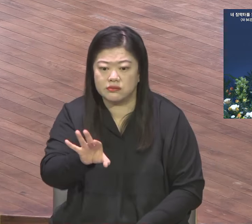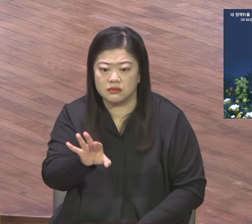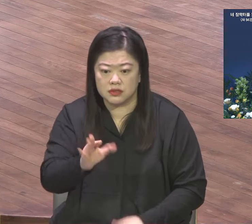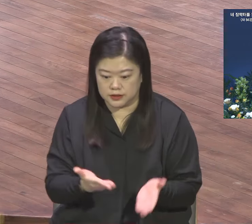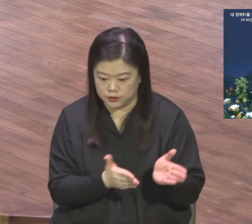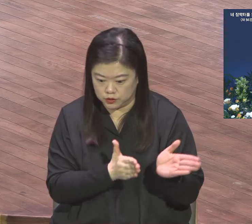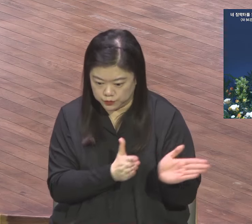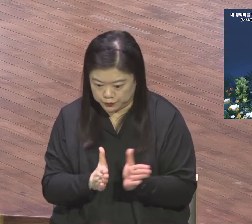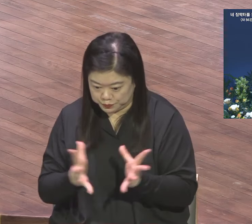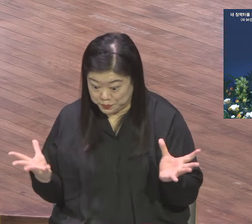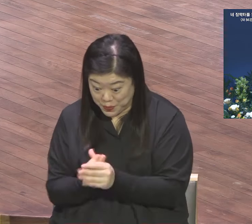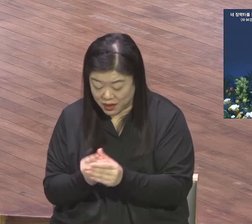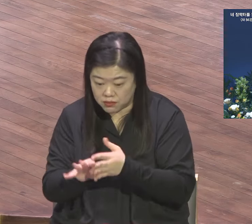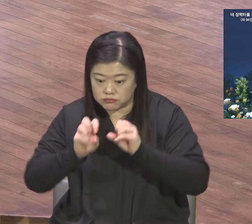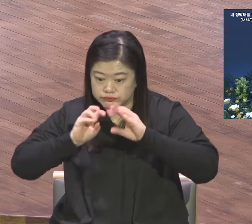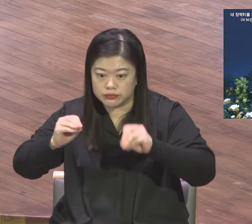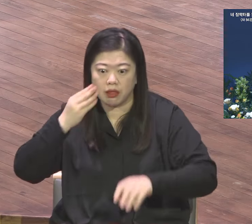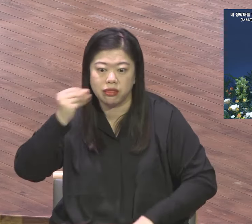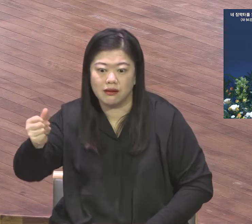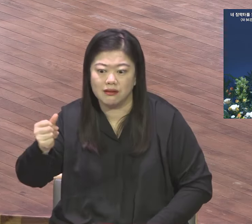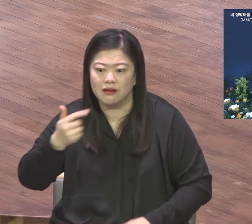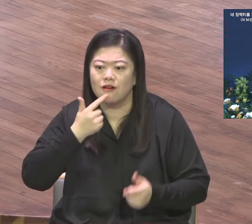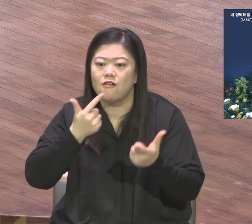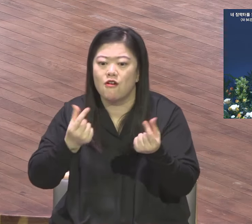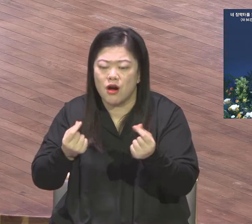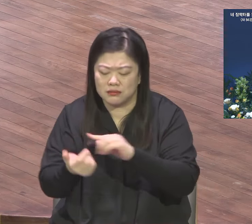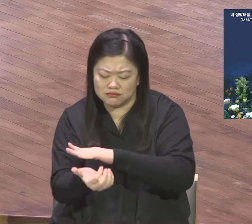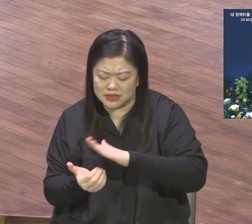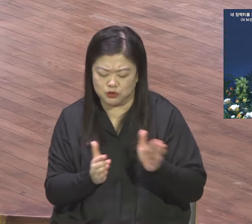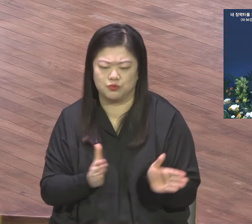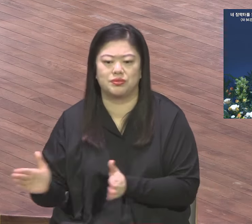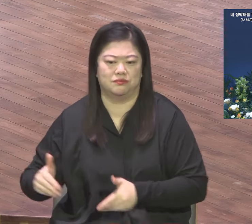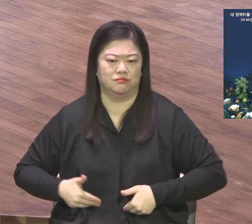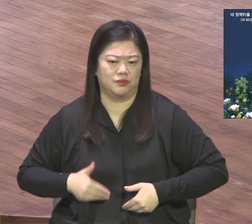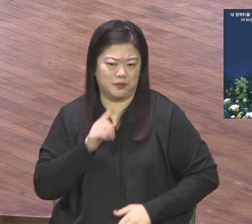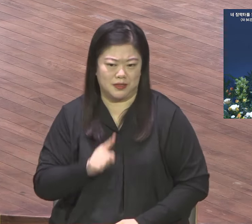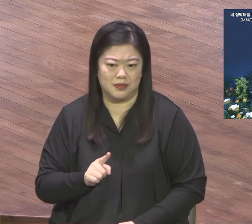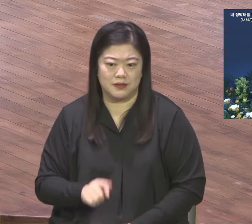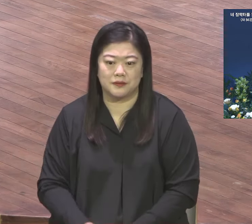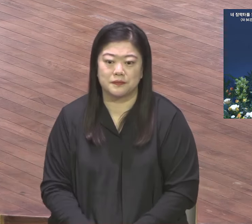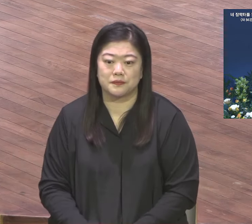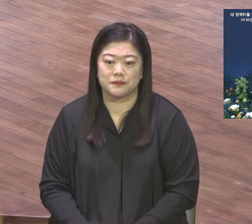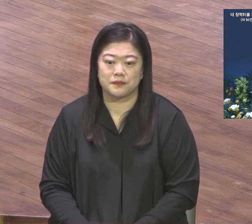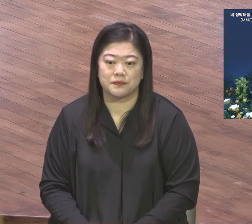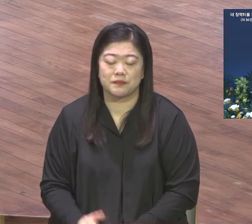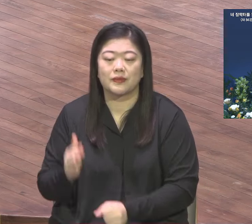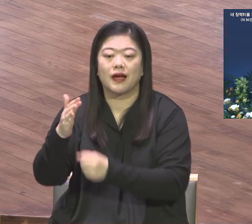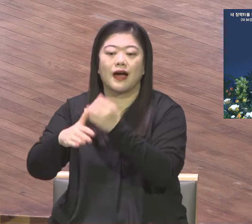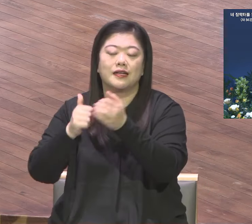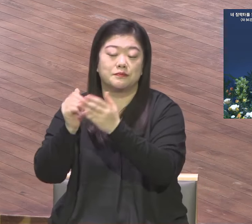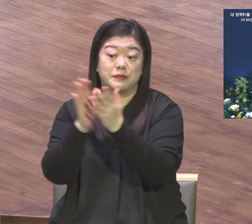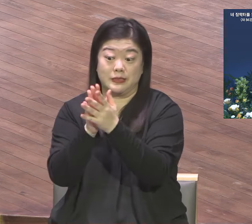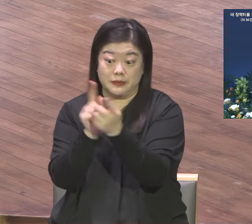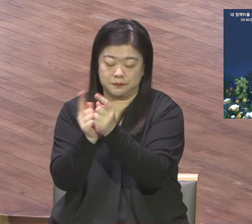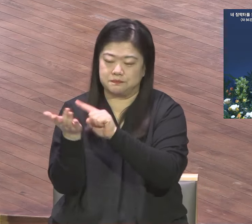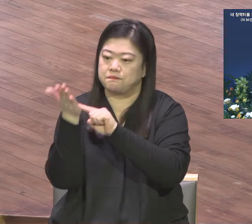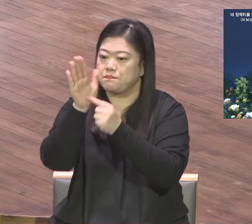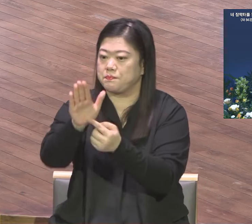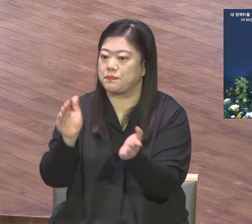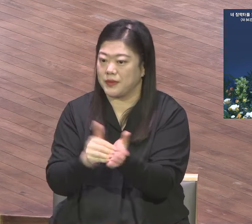이런 회복의 메시지를 하나님께서 친히 말씀하셨던 사실을 강조하고 있어요. 역사의